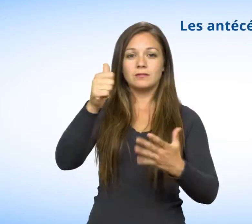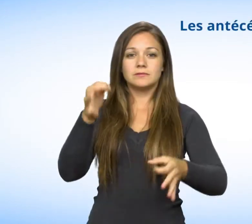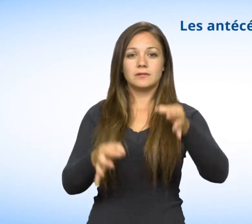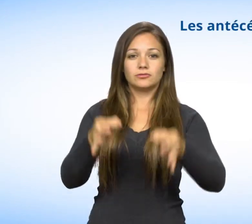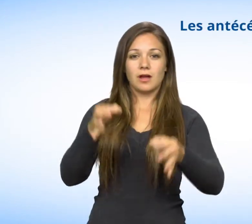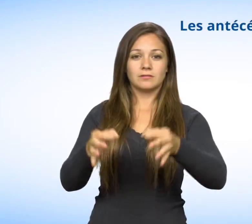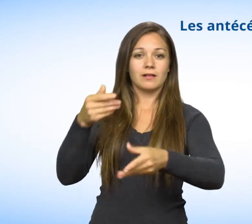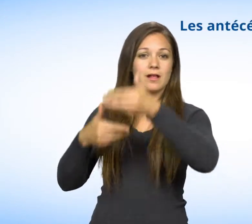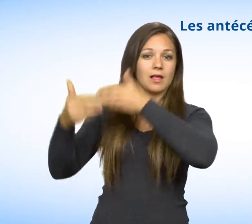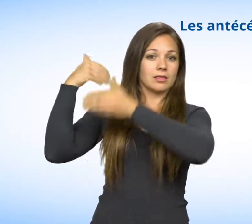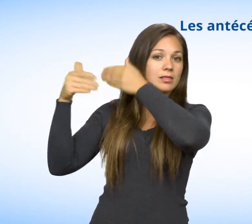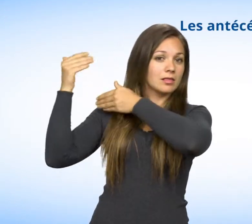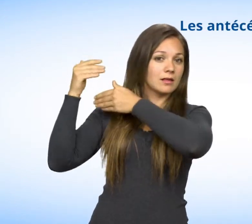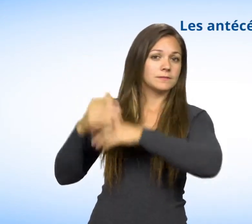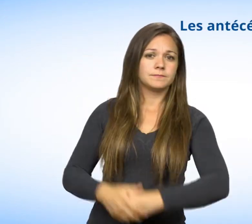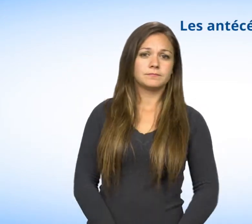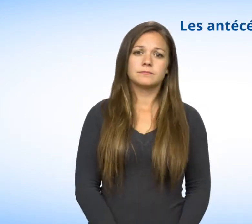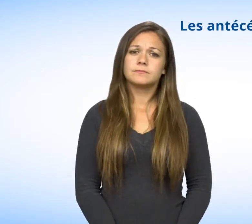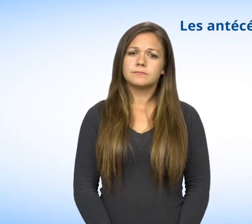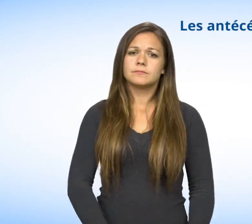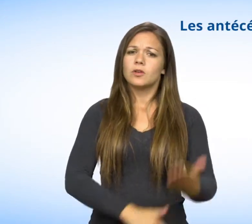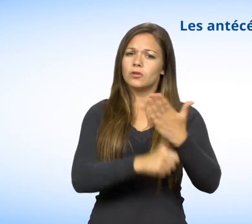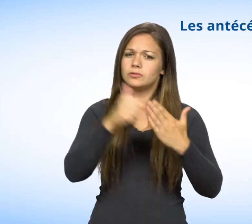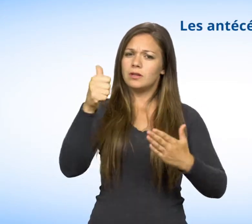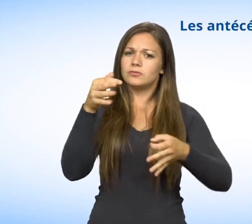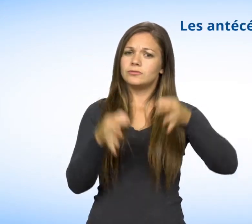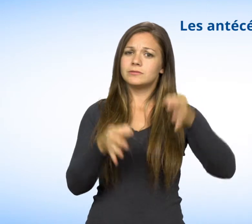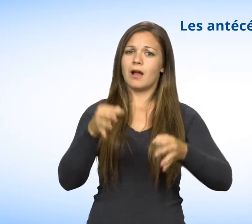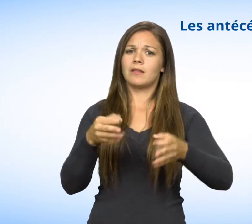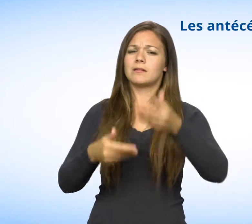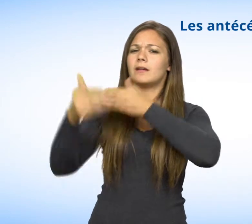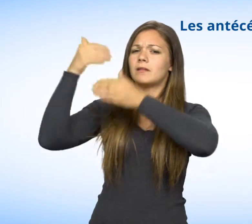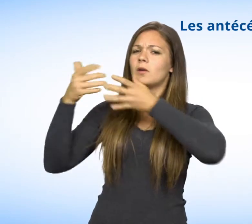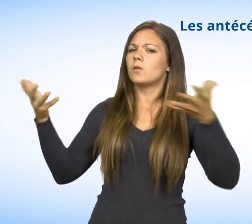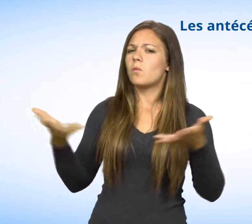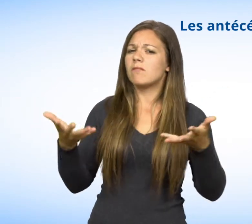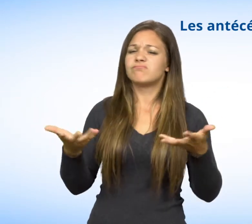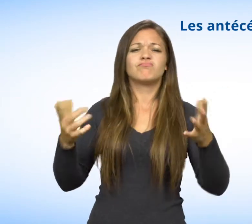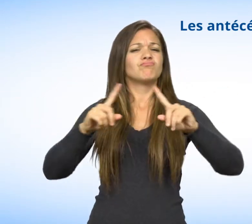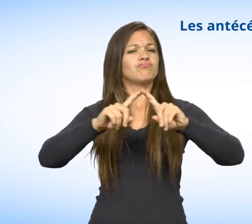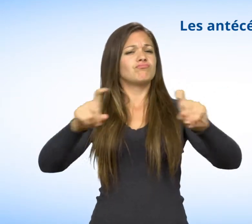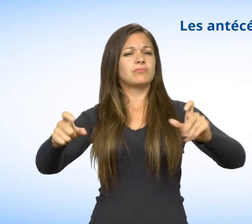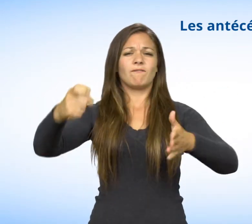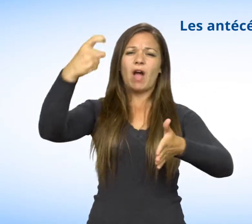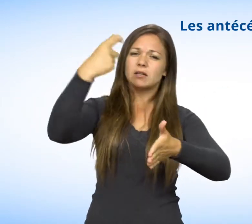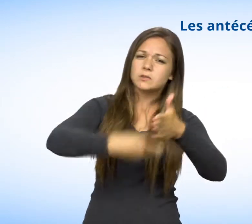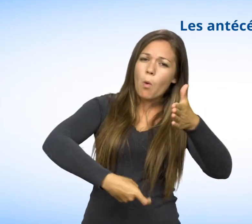Antécédents judiciaires Les antécédents judiciaires sont les infractions inscrites au cas des